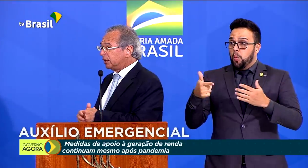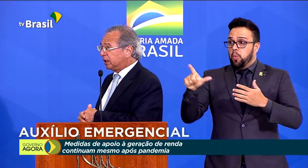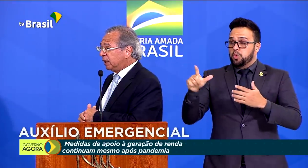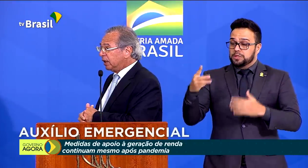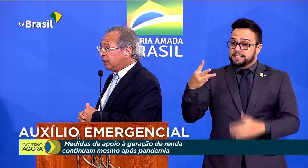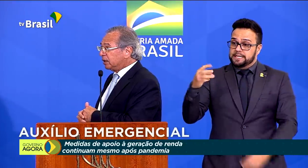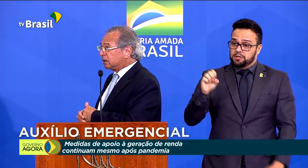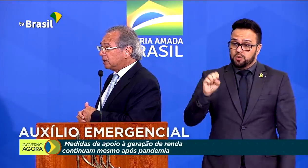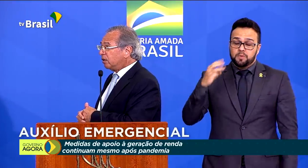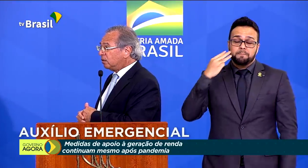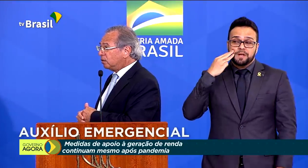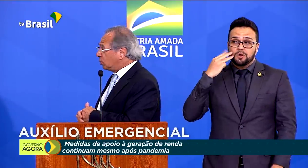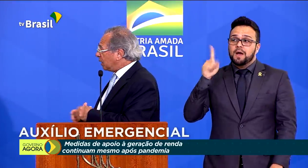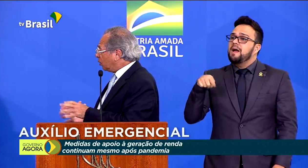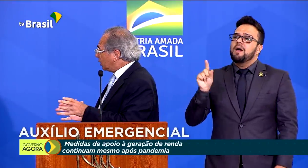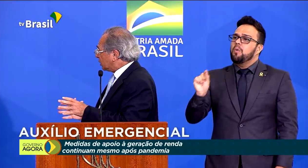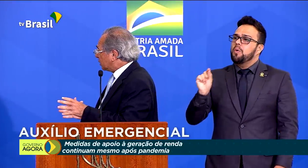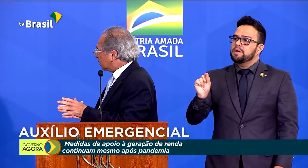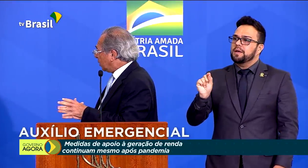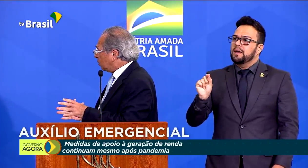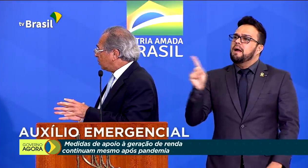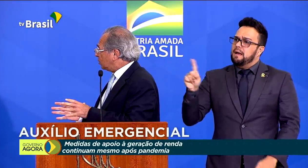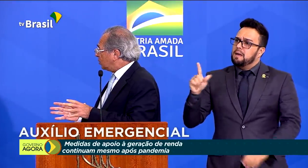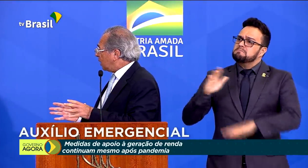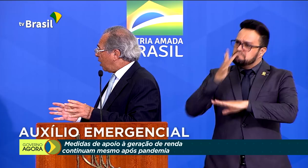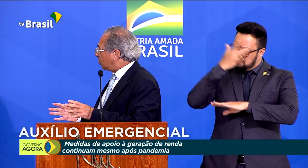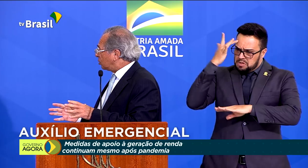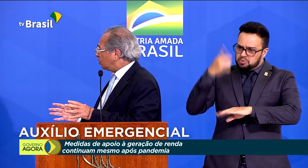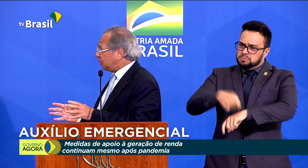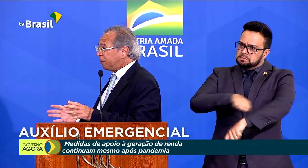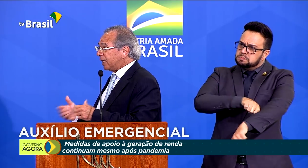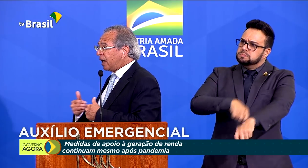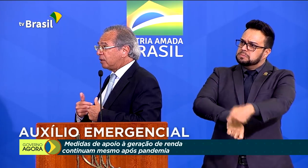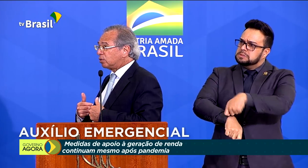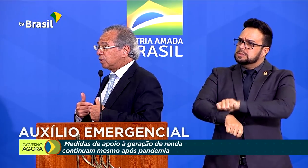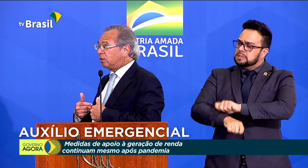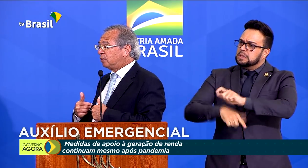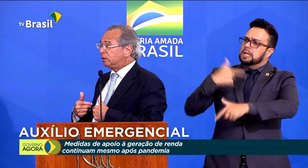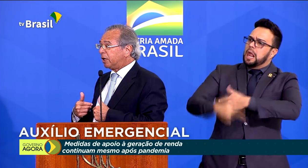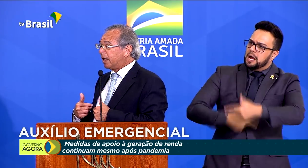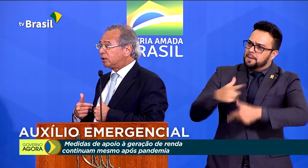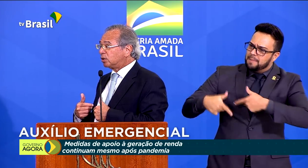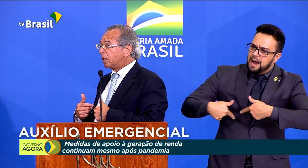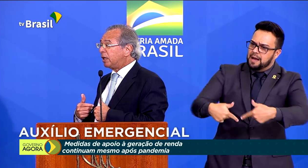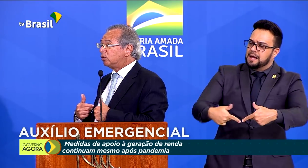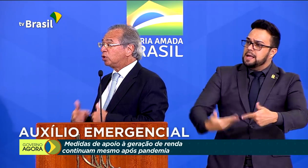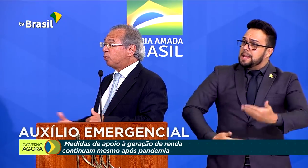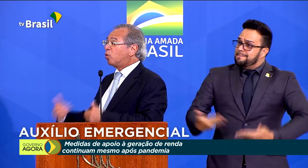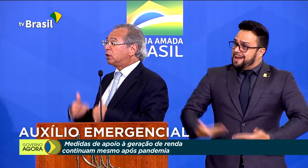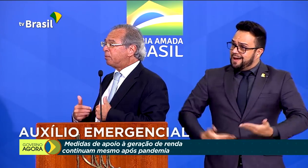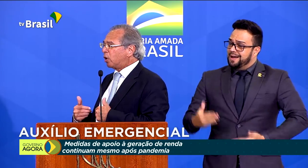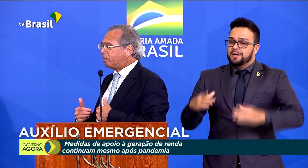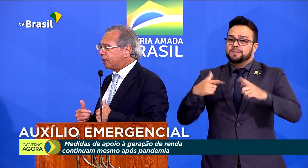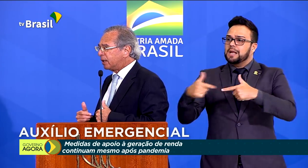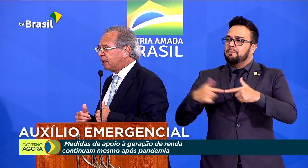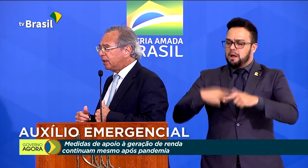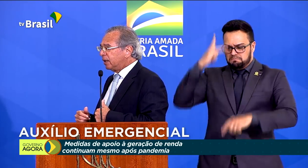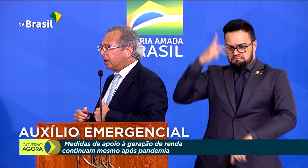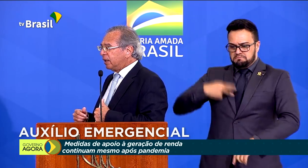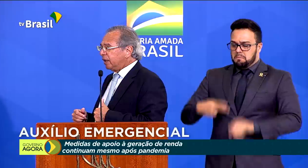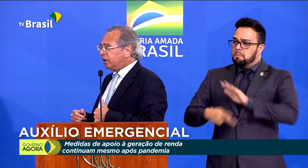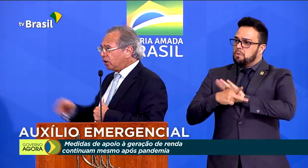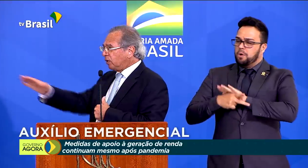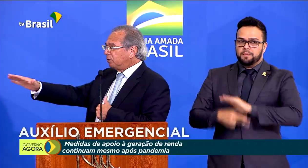milhões, são lutadores, são autoempregados, são empregados dos trabalhadores por conta própria.